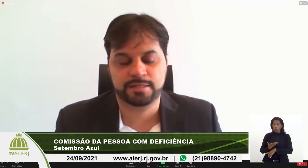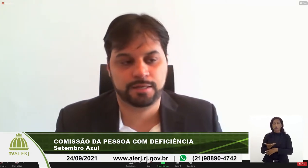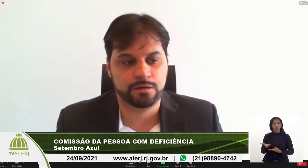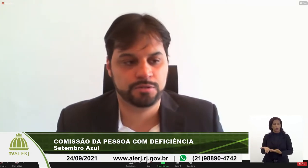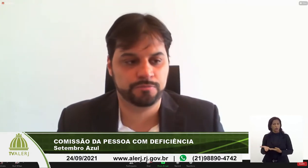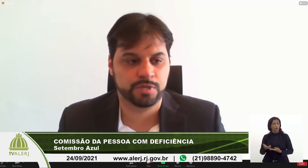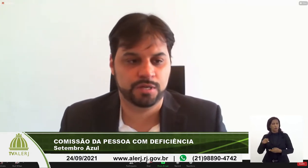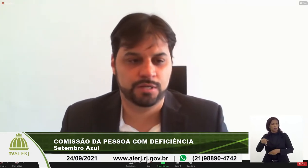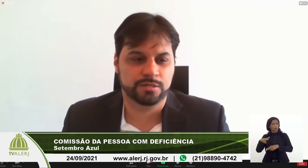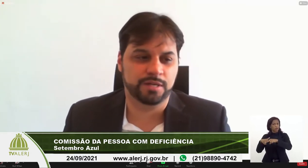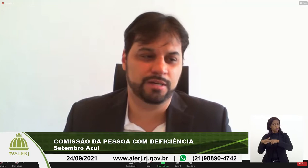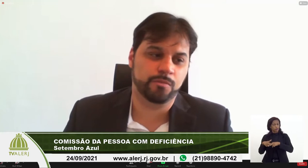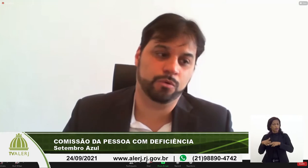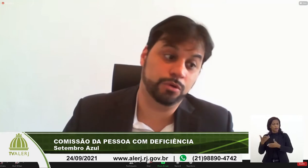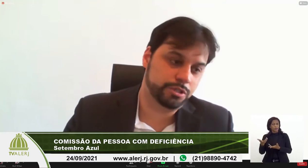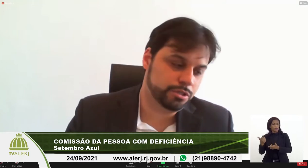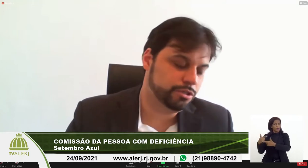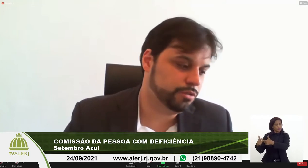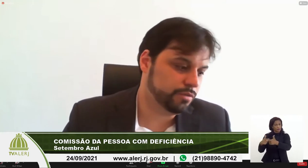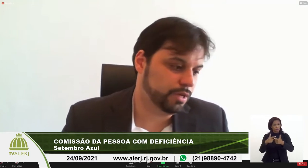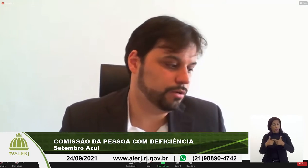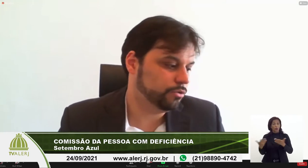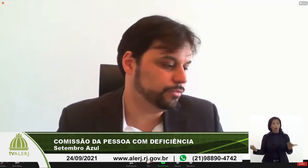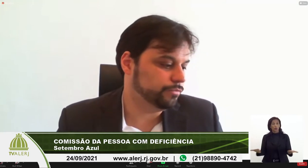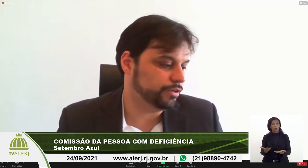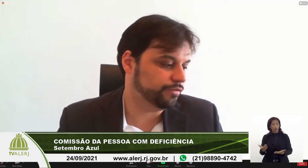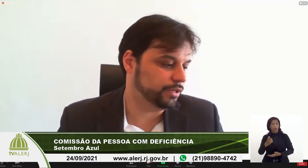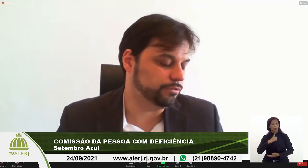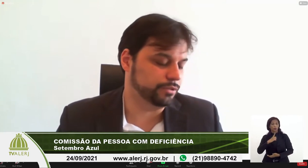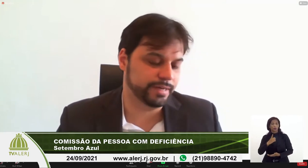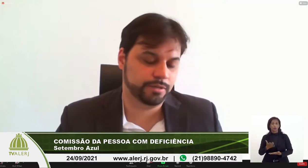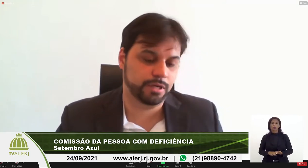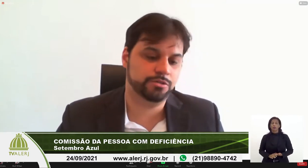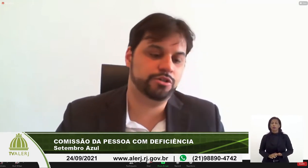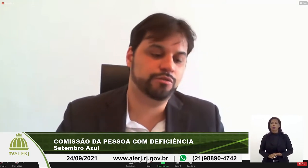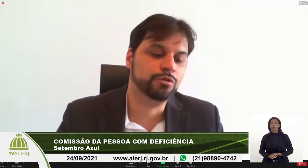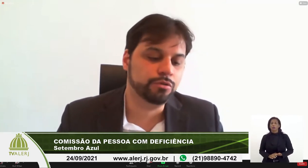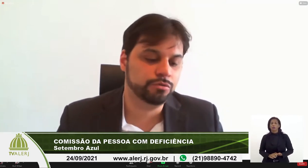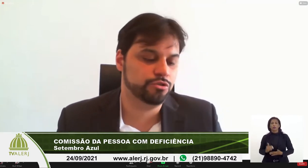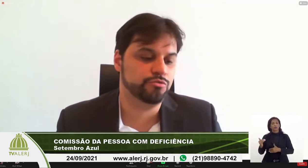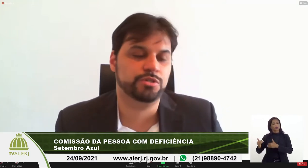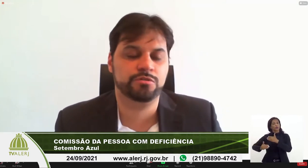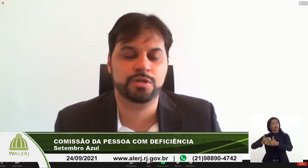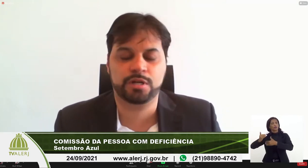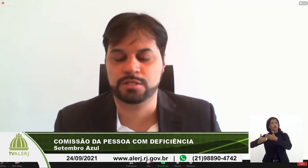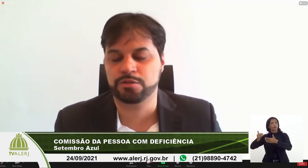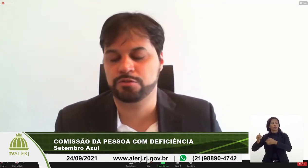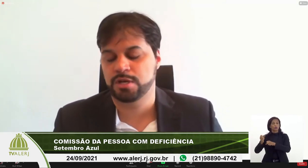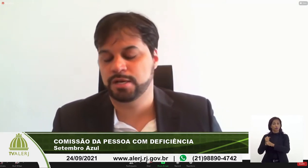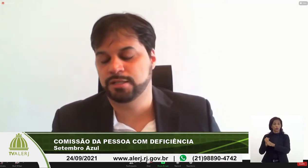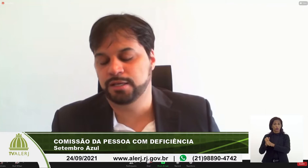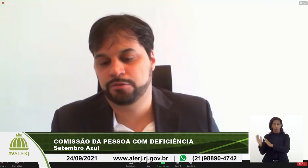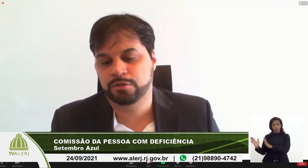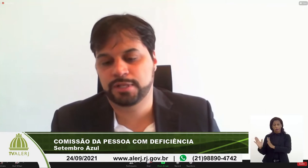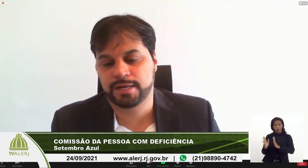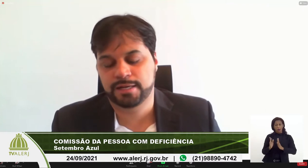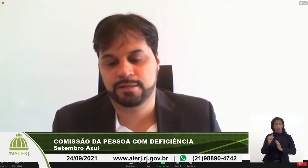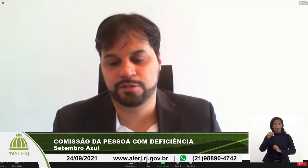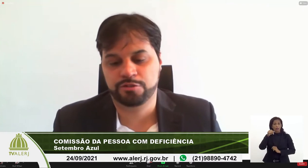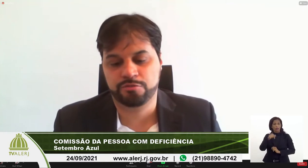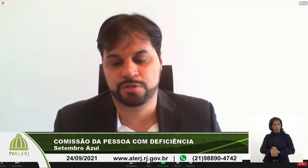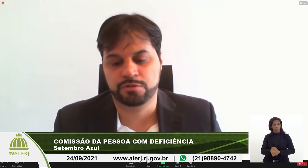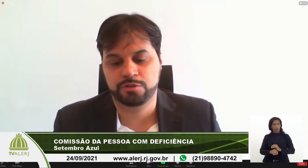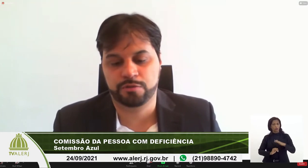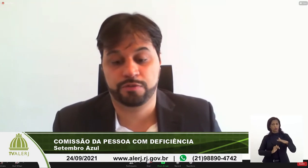essa causa. Hoje, gente tem, como eu estava falando, que a gente evoluiu nos últimos anos em relação a dentro da